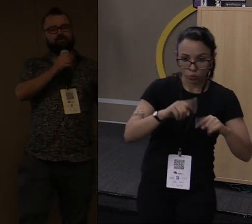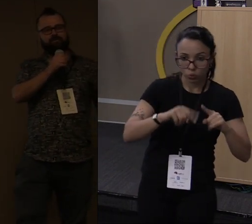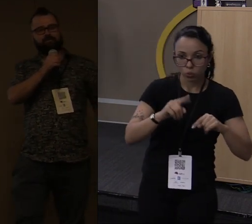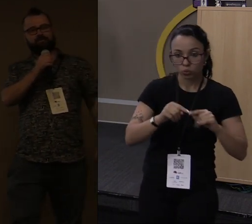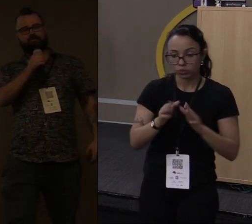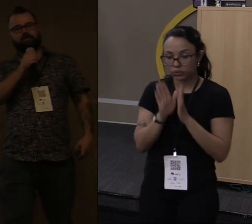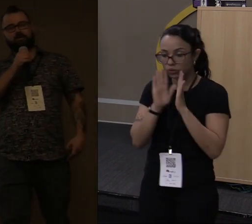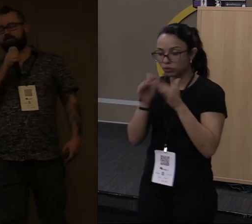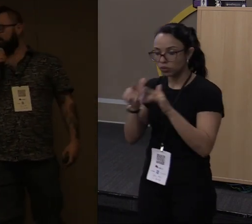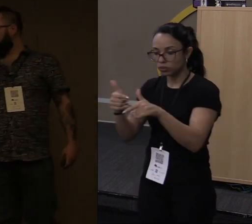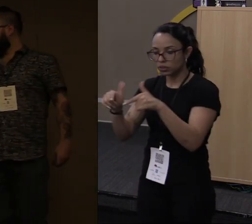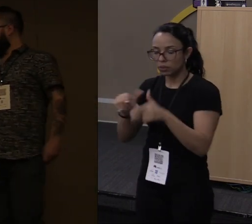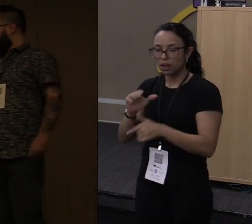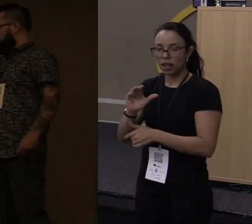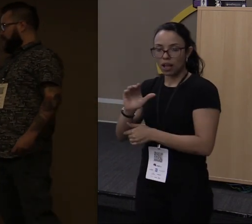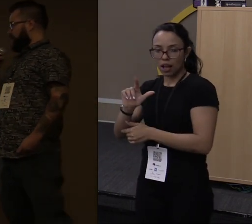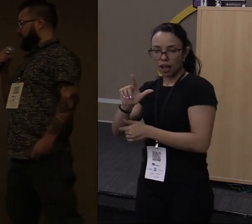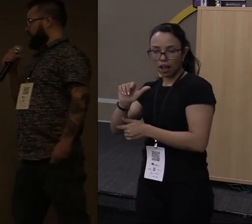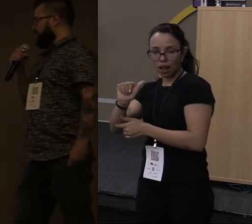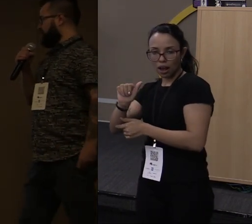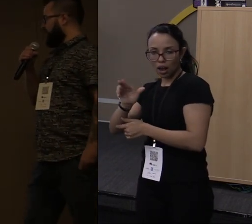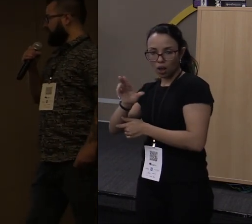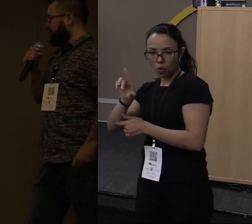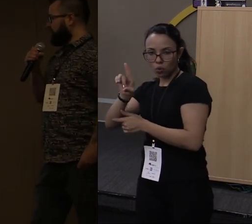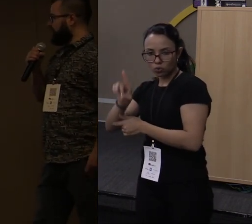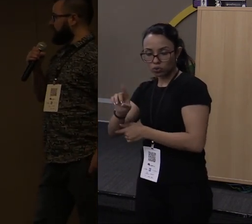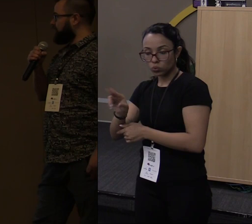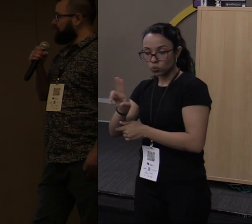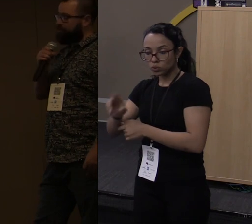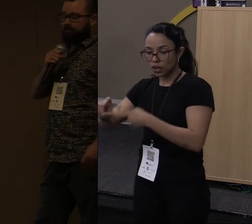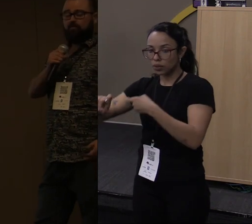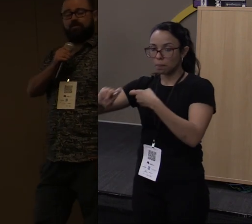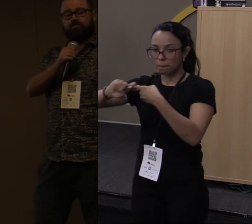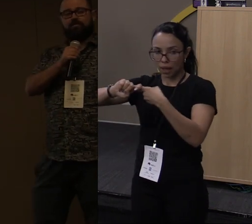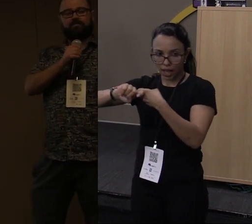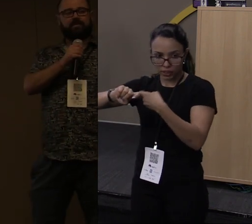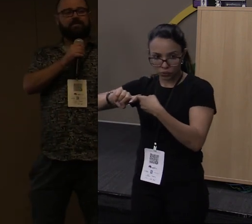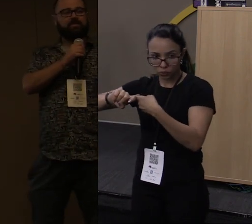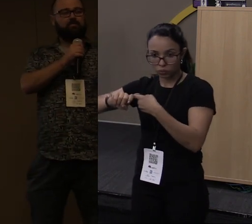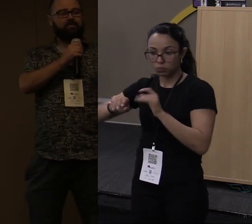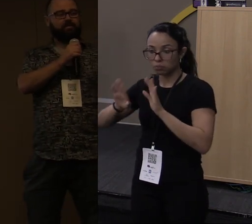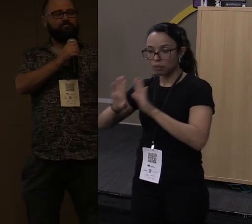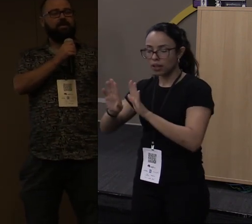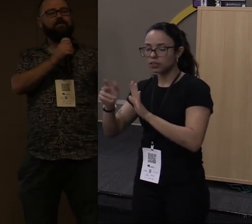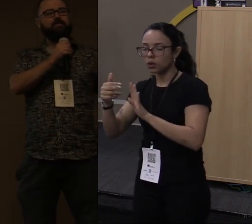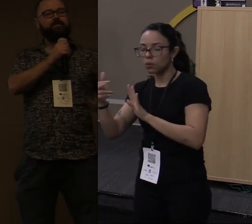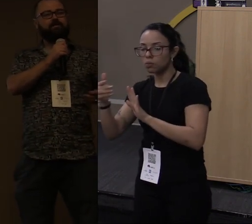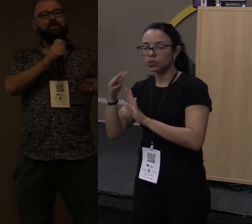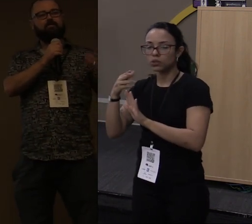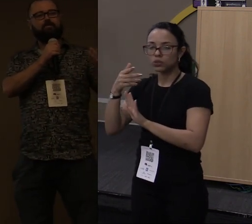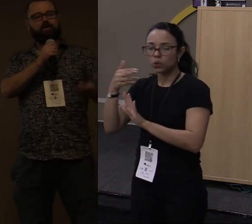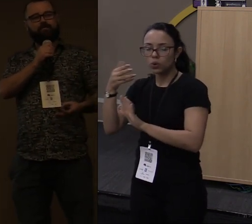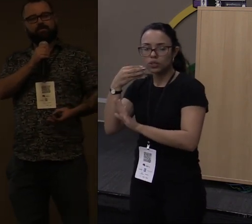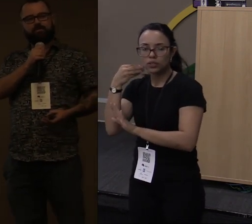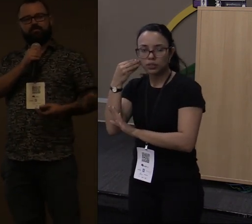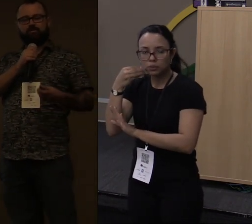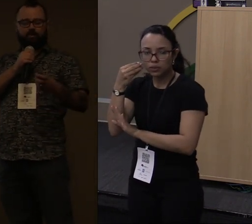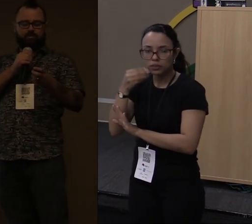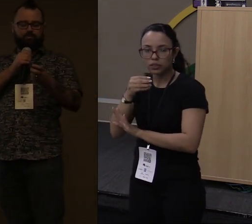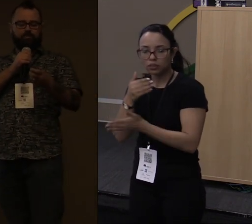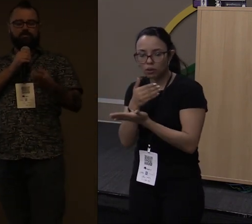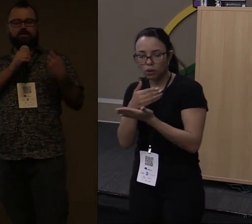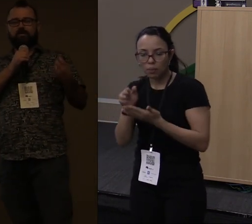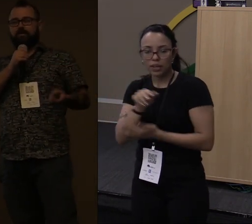então teste das ferramentas de cloud utilizando Python, mas tem algumas coisas que a gente está começando a experimentar com o Rust,